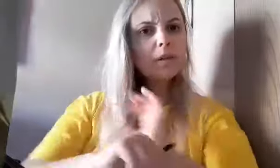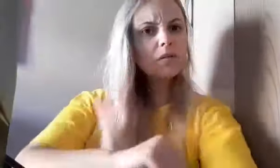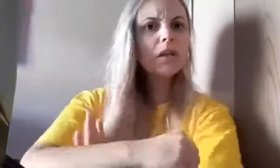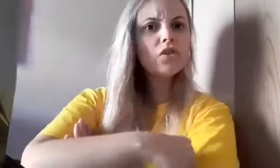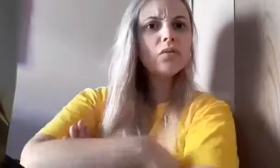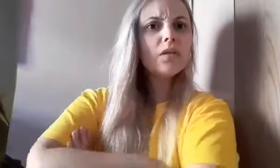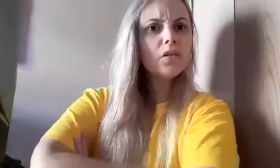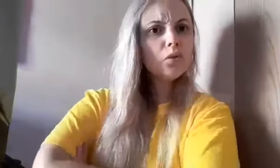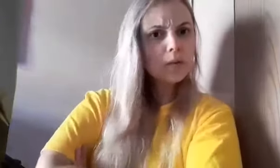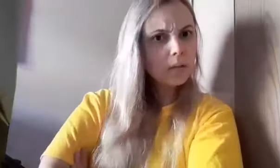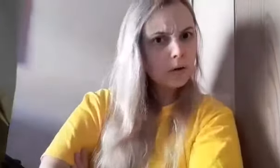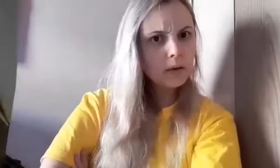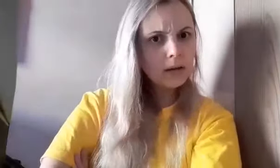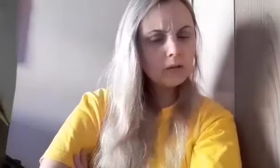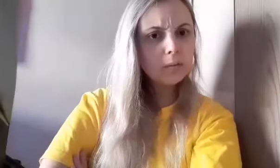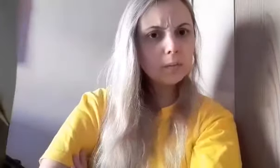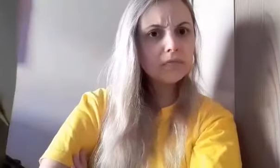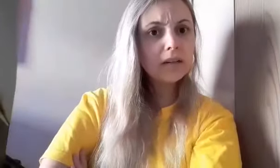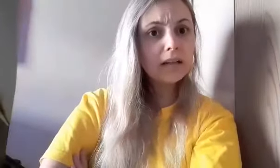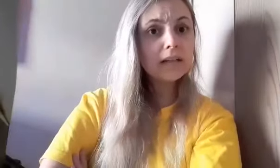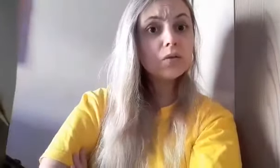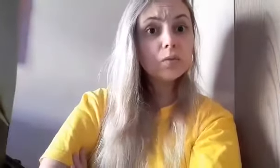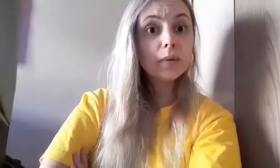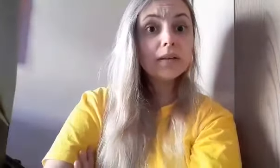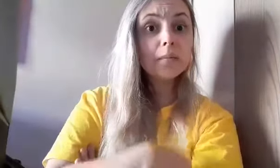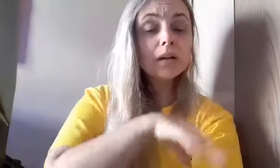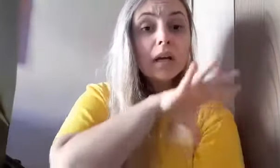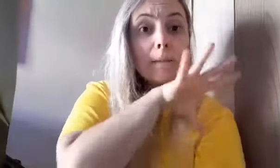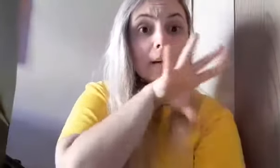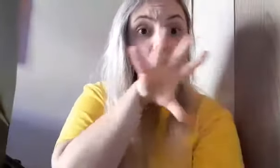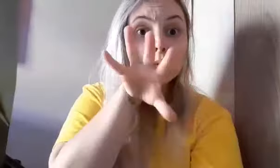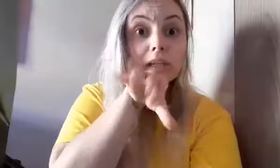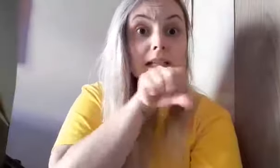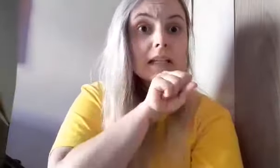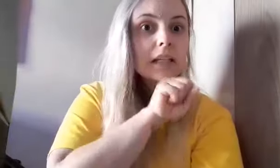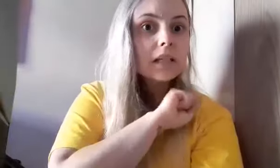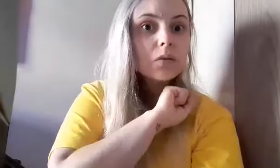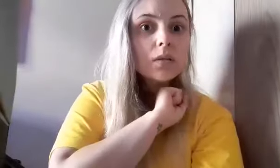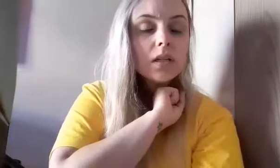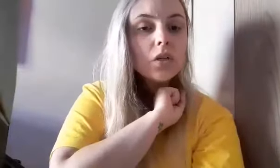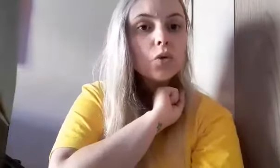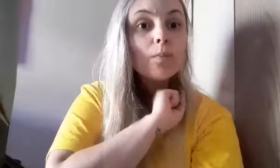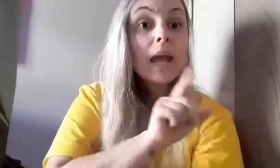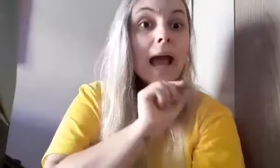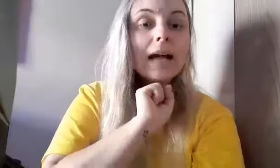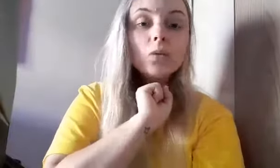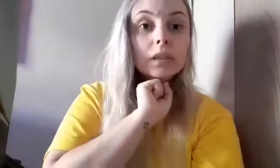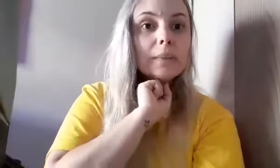personagem do sítio do Pica-Pau Amarelo pra falar sobre o Peter Pan pra todas as crianças do sítio. A Dona